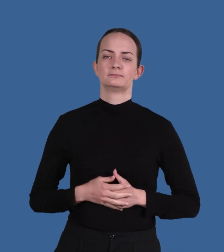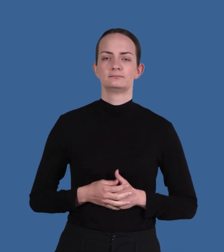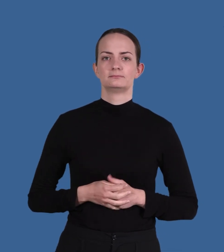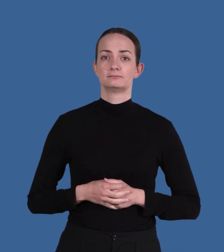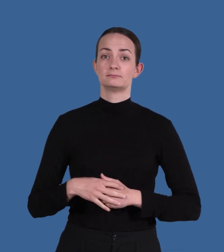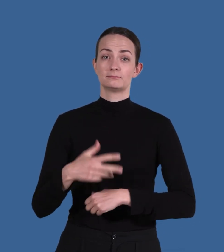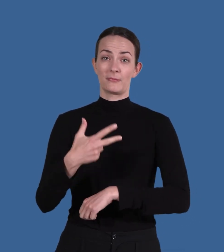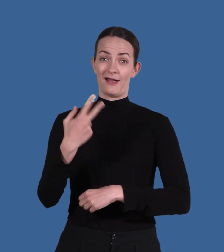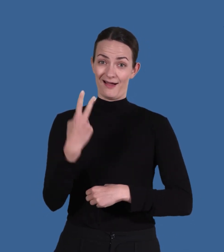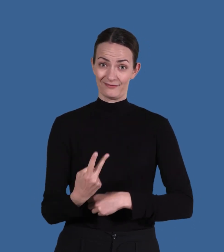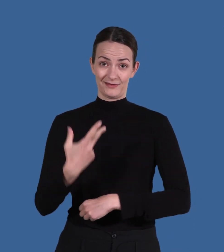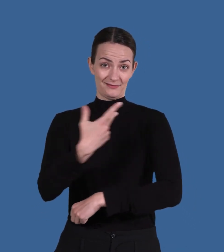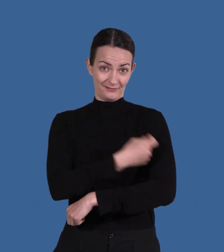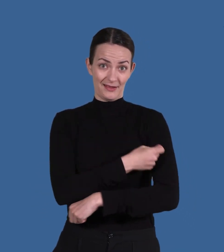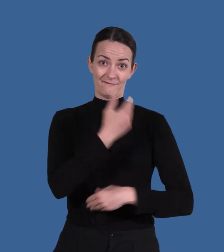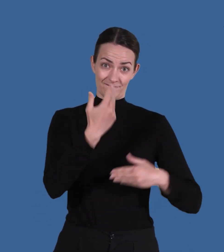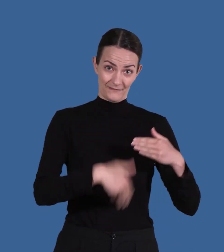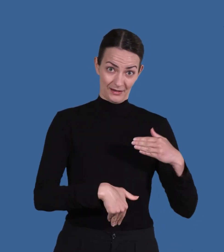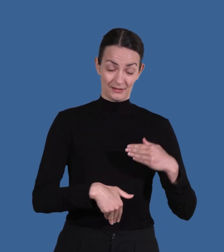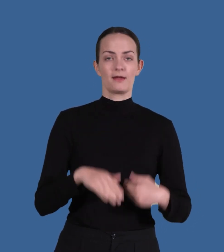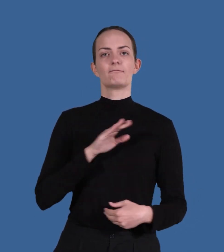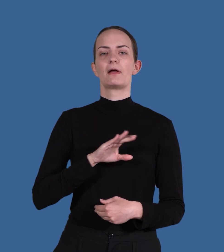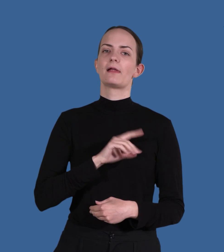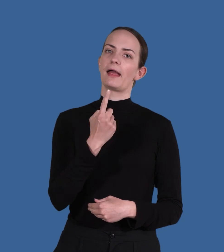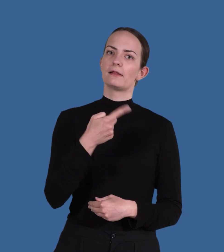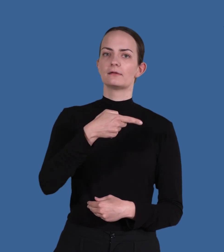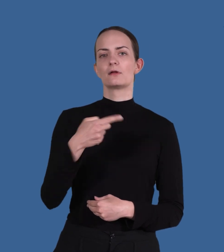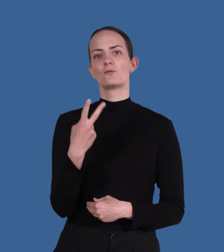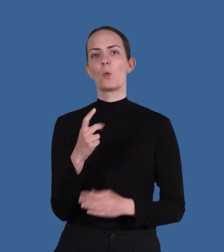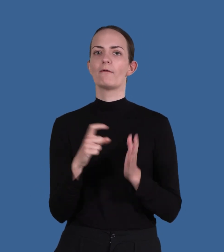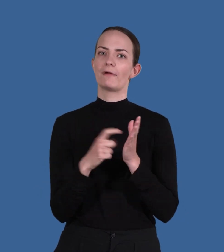Det tar en till två veckor efter sista sprutan med vaccin Tills du har ett bra skydd